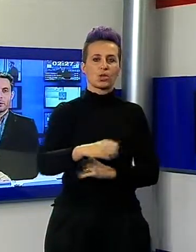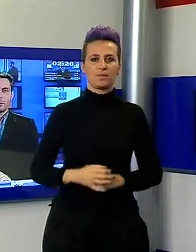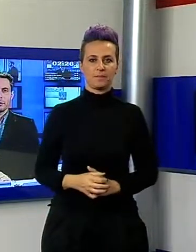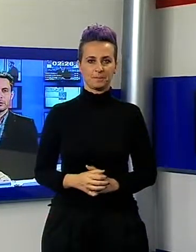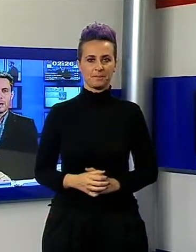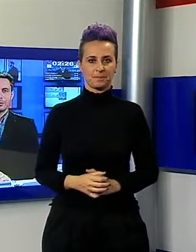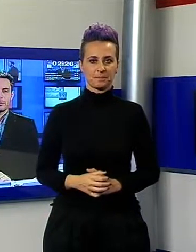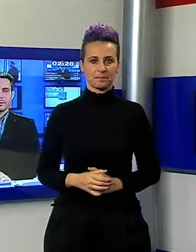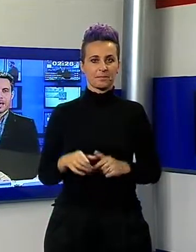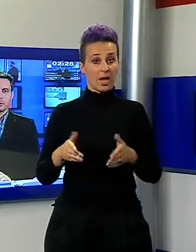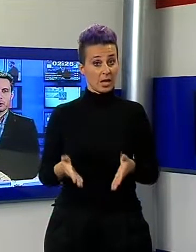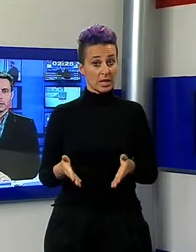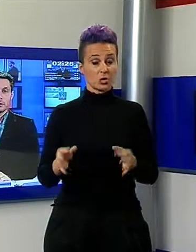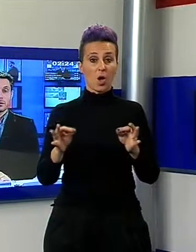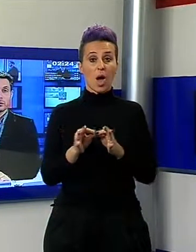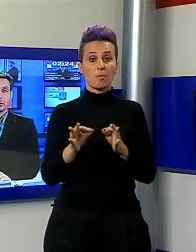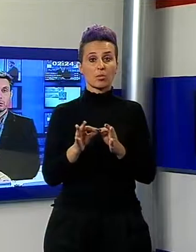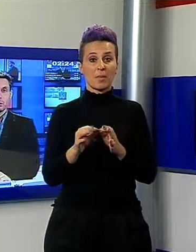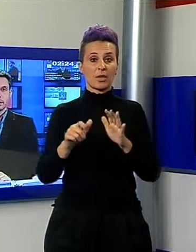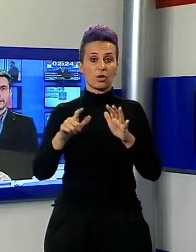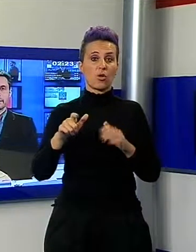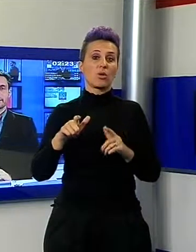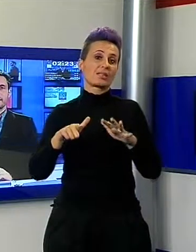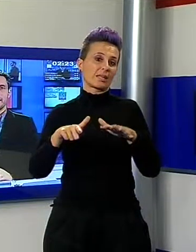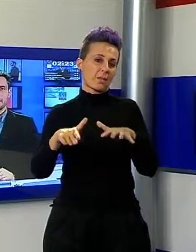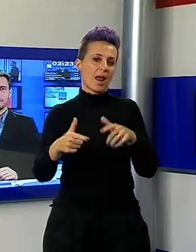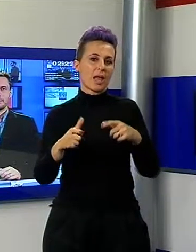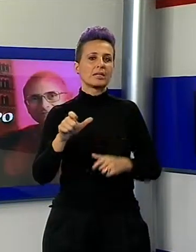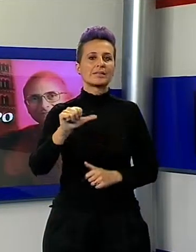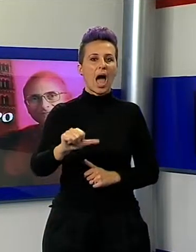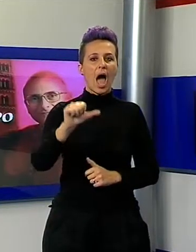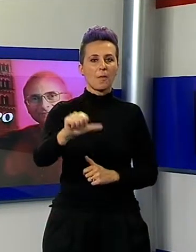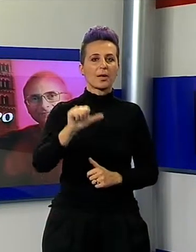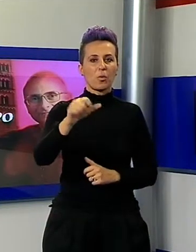Adesso, come ogni sabato, il messaggio dell'Arcivescovo di Lucca, Italo Castellani.